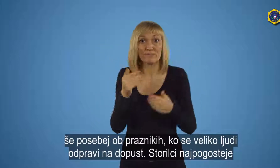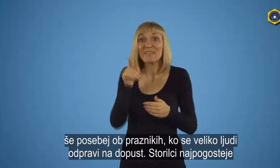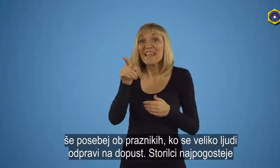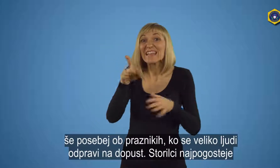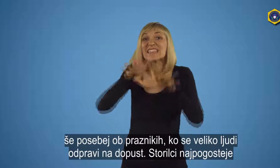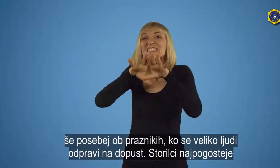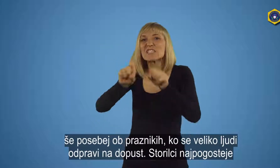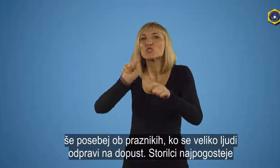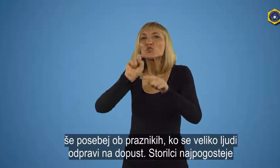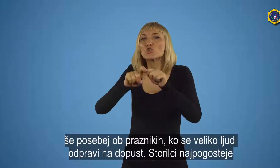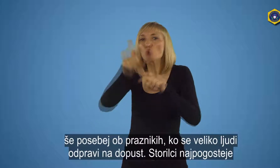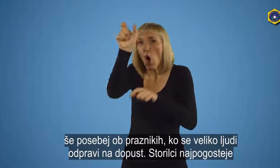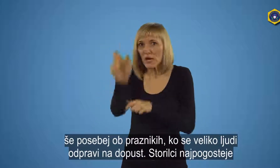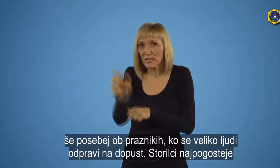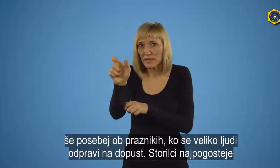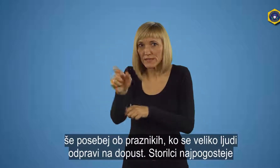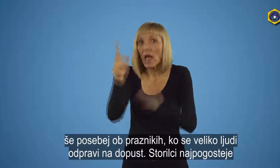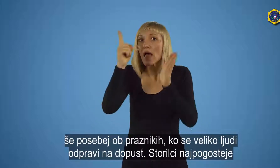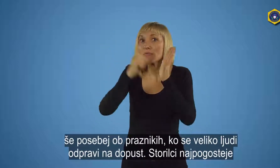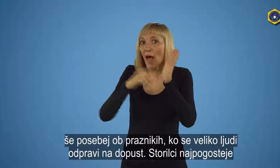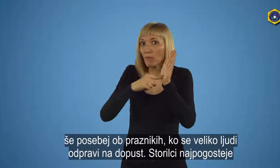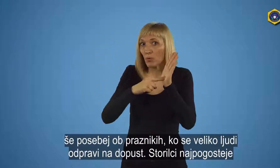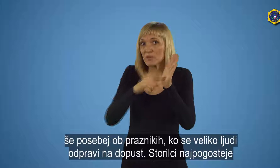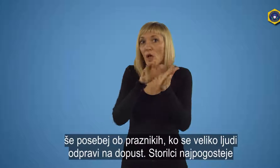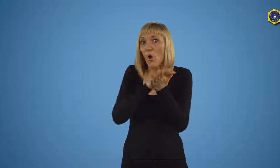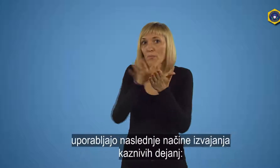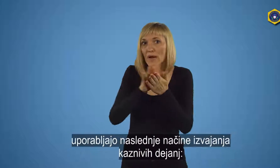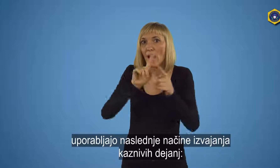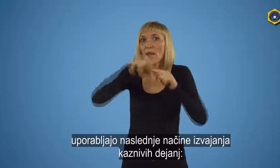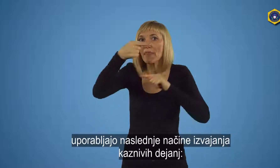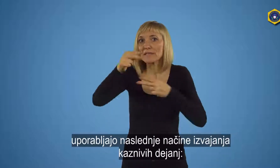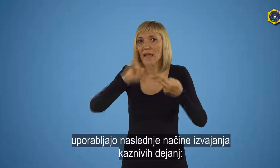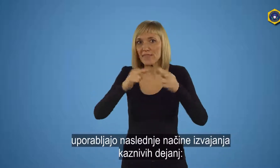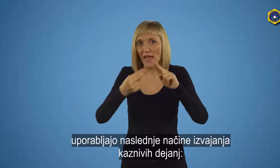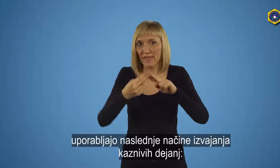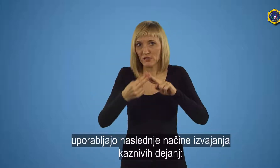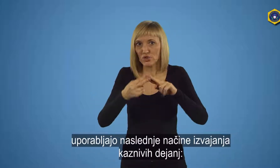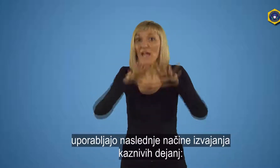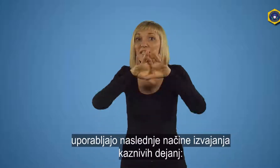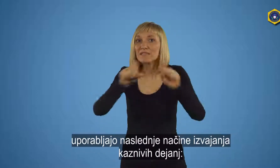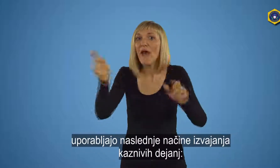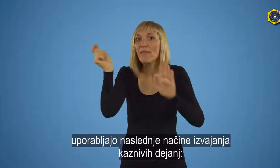Storilci najpogostejjo uporabljajo naslednje odnačine izvajanja kaznjevih dejan.